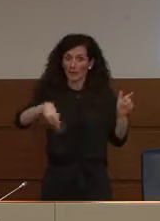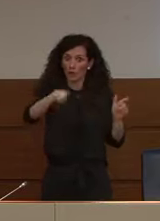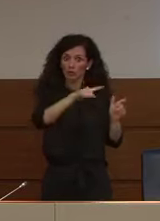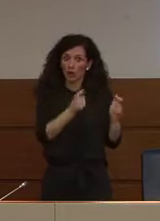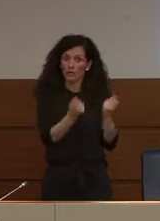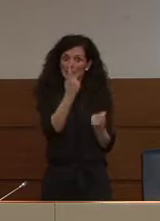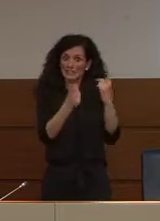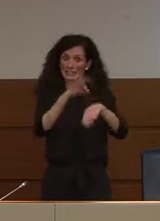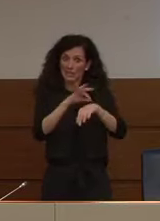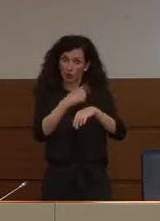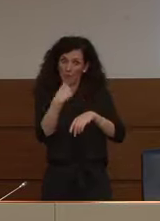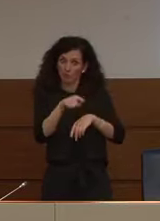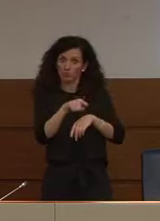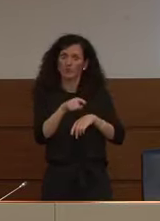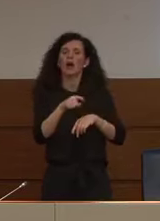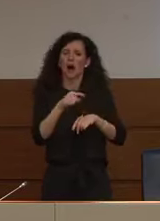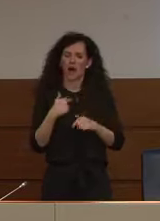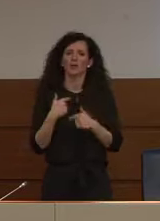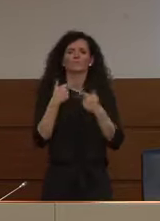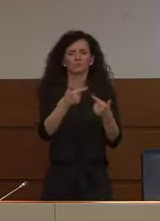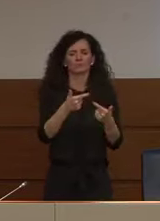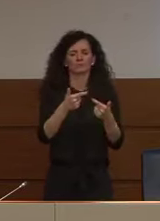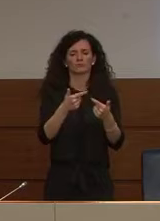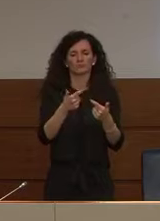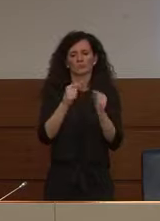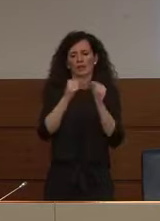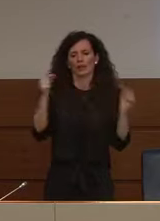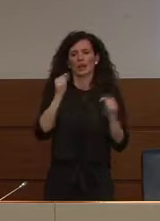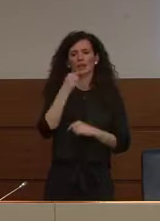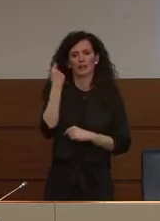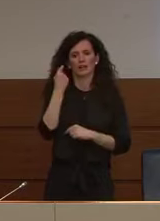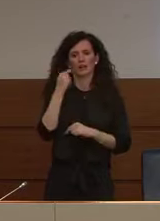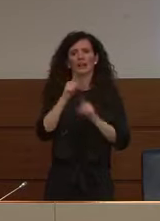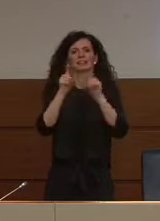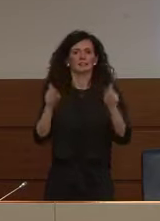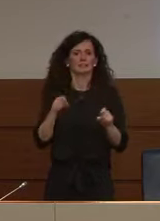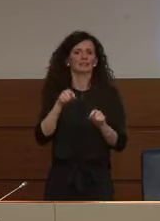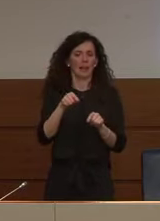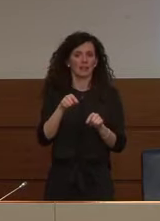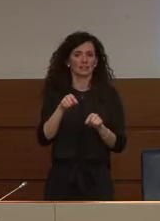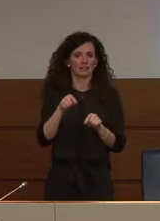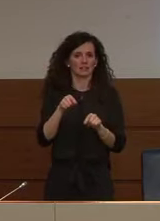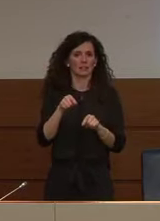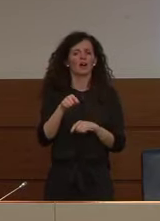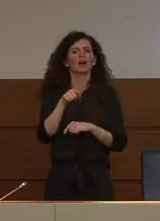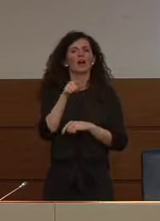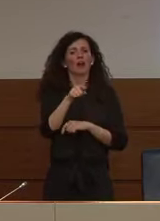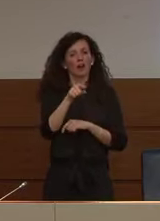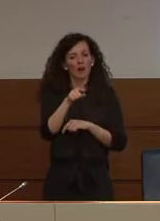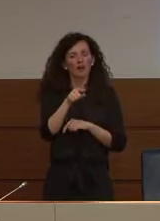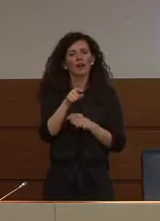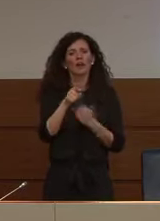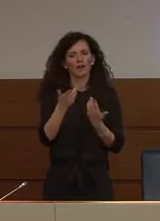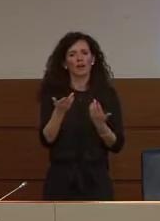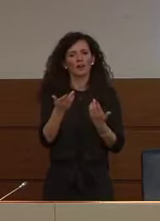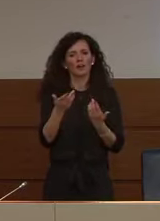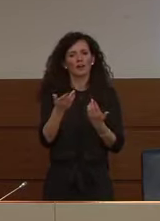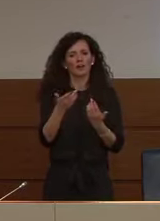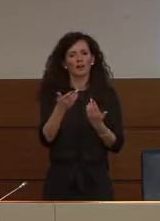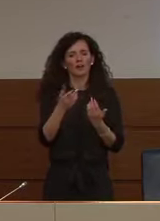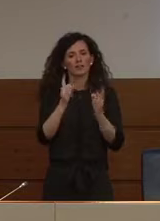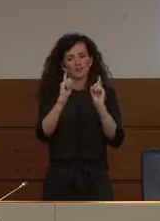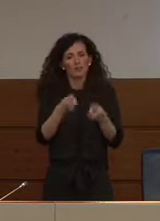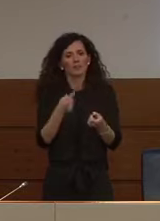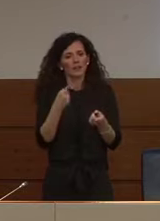proprio perché loro sono coloro che maggiormente beneficiano di una strategia di questo